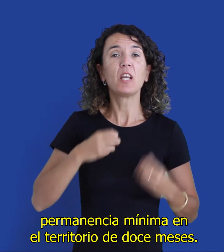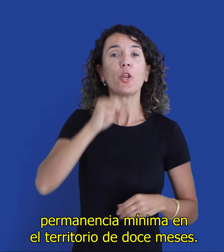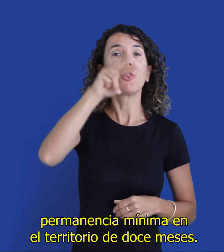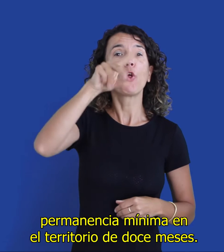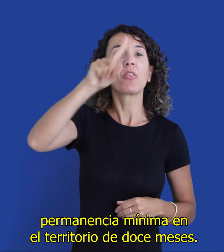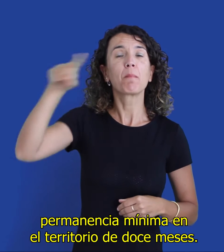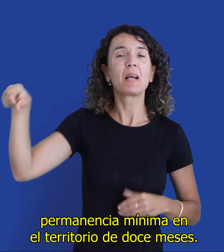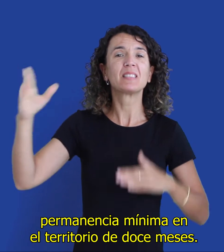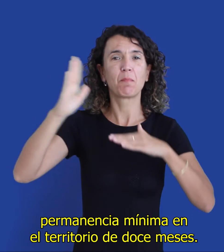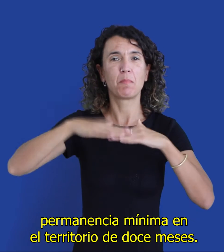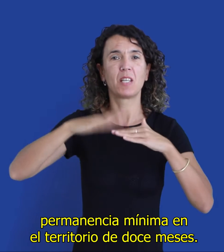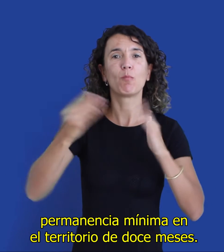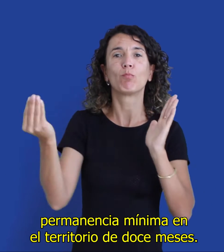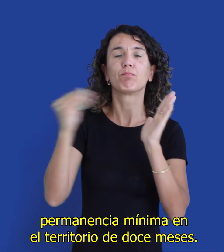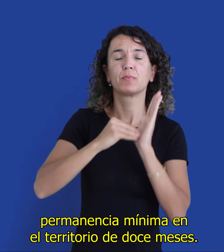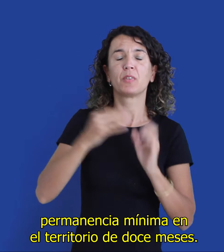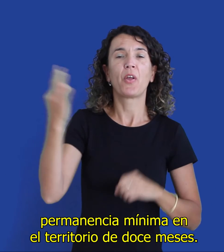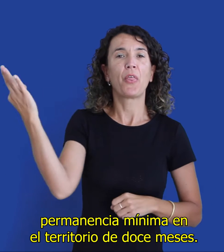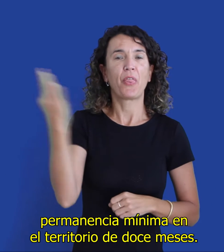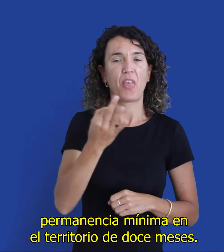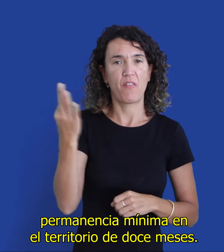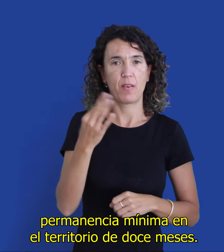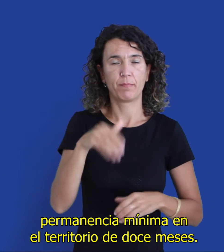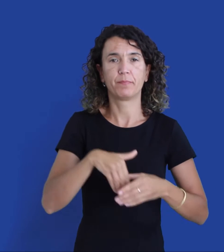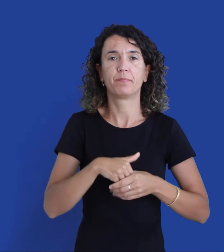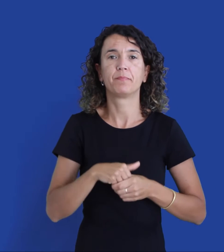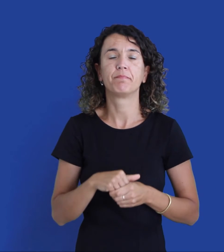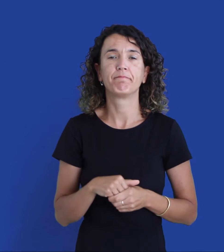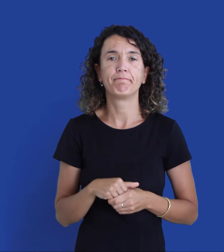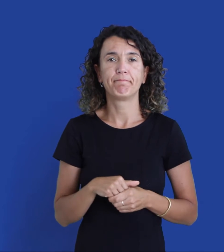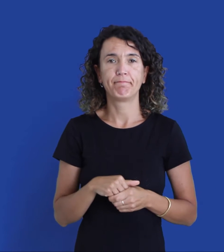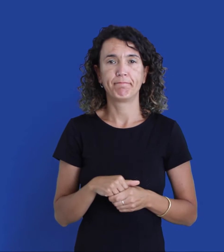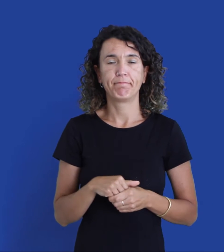empadronamiento que acredite una permanencia mínima en el territorio de 12 meses.